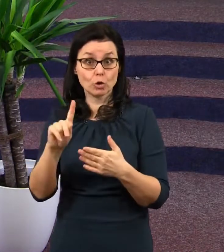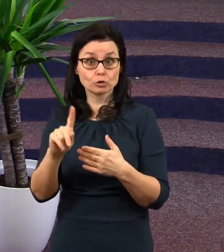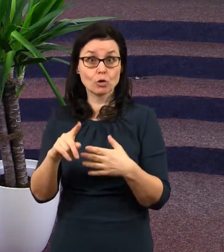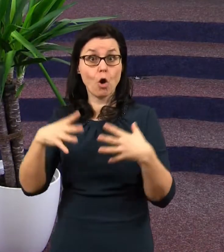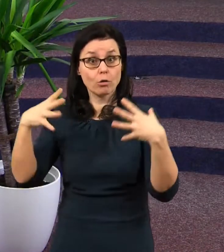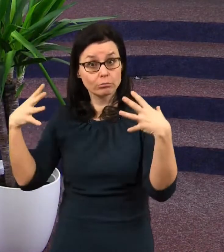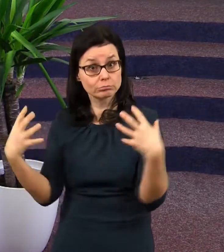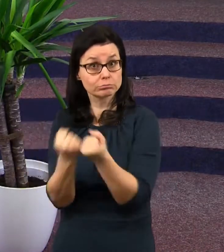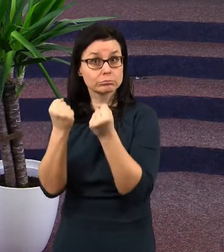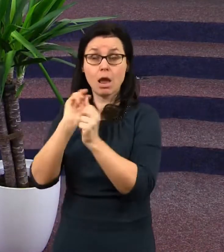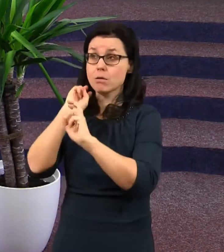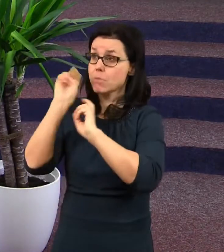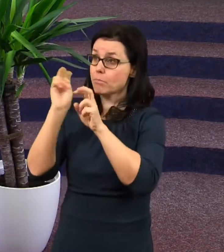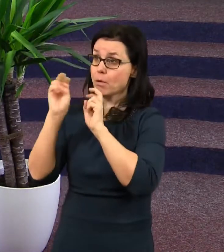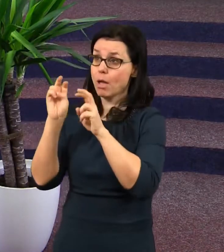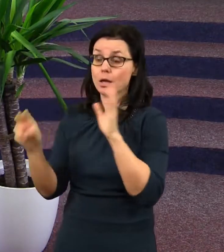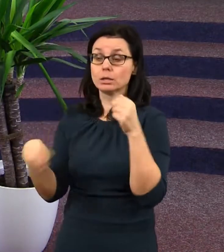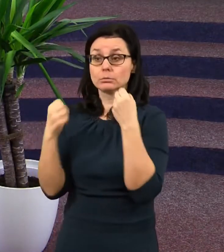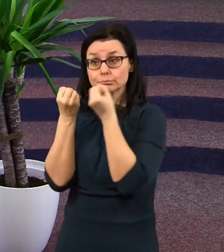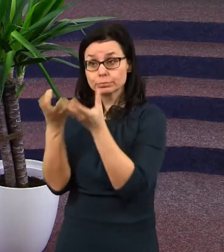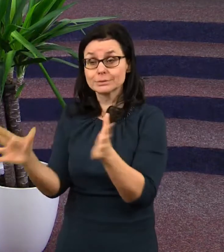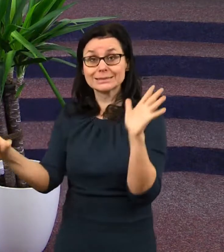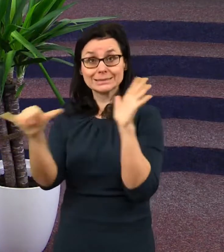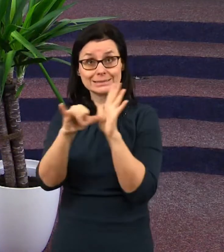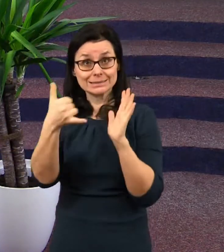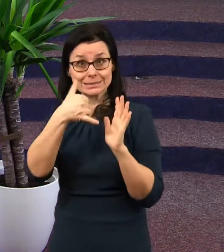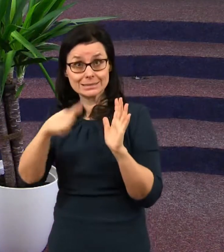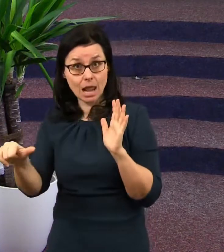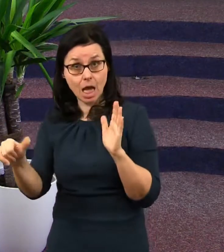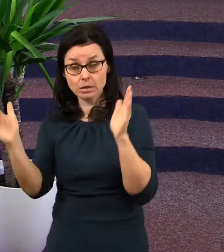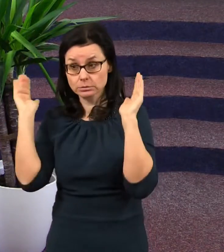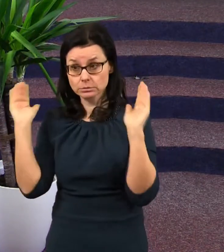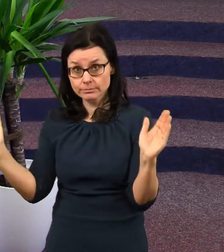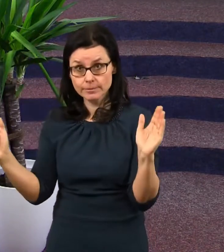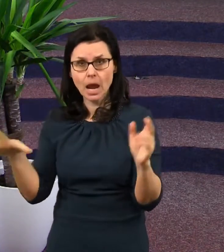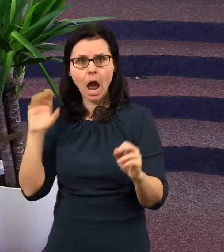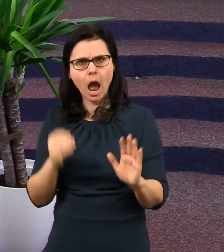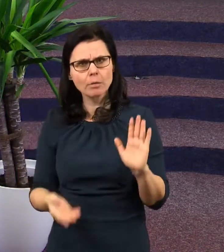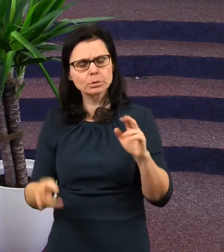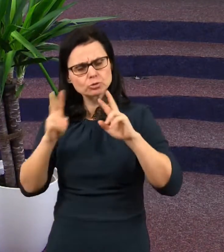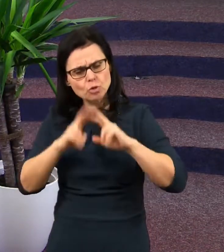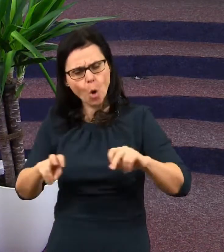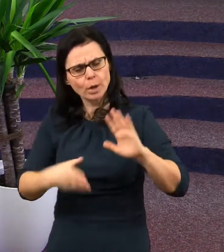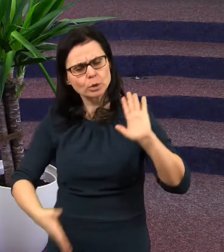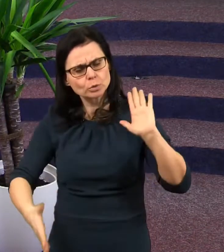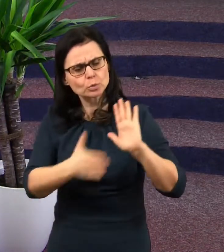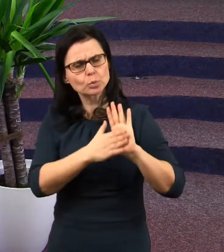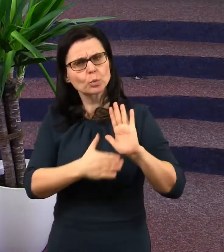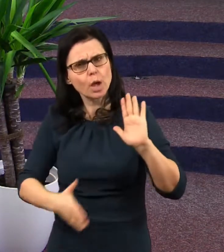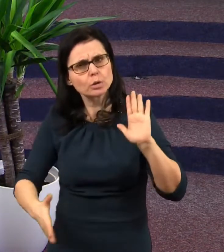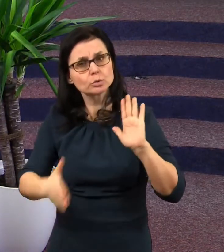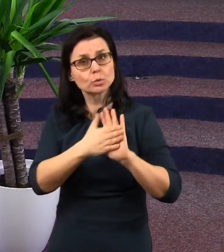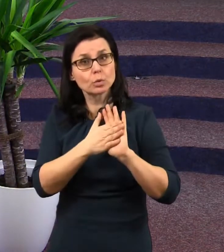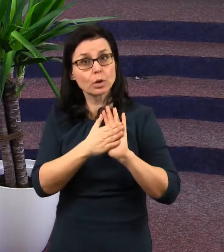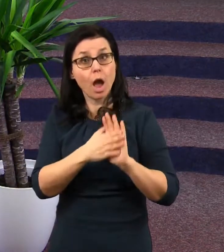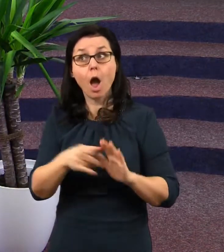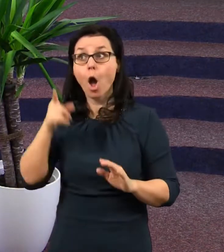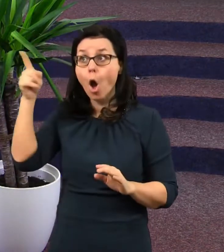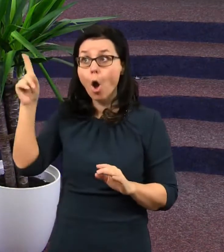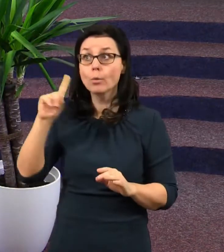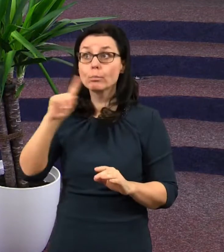dispozici tisíc let na to, aby se přesvědčili o tom, že boží soudy,